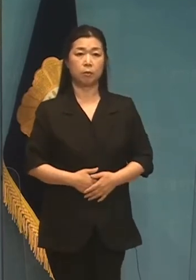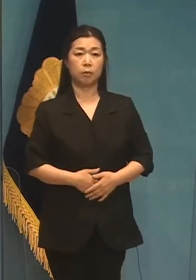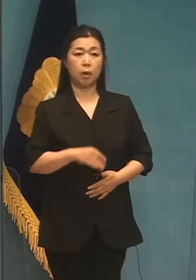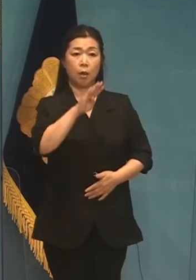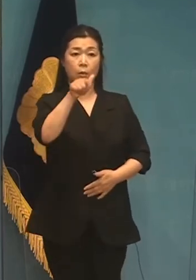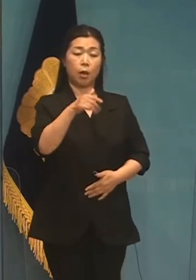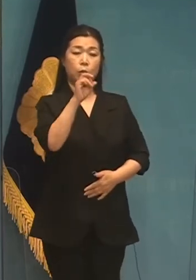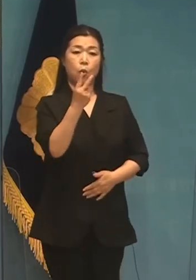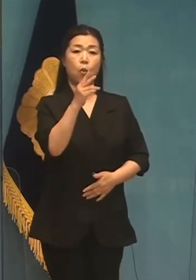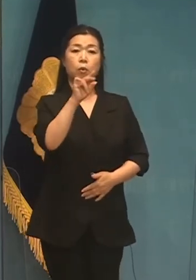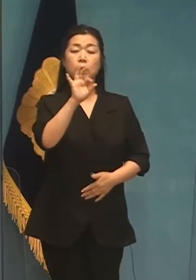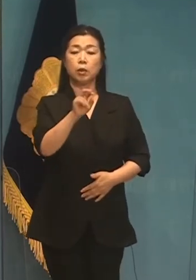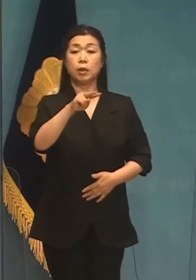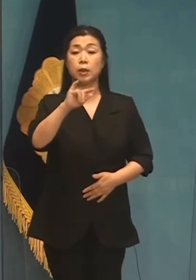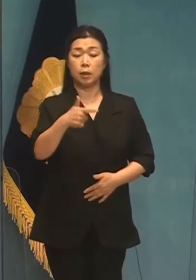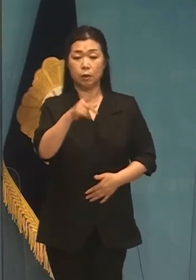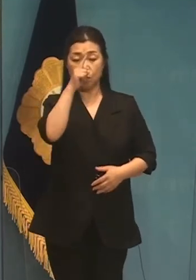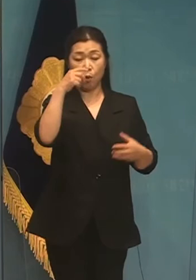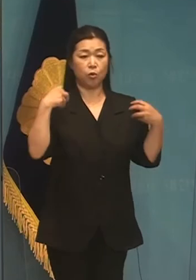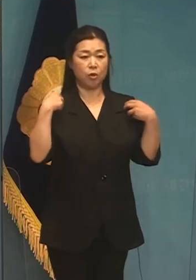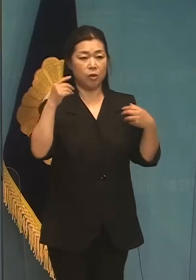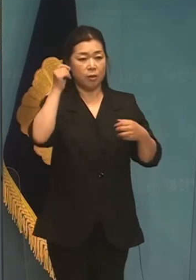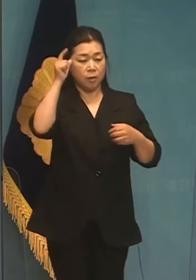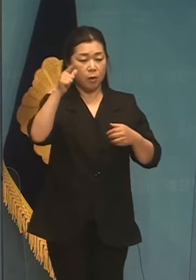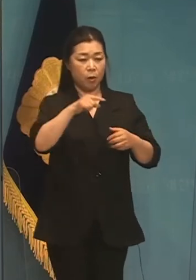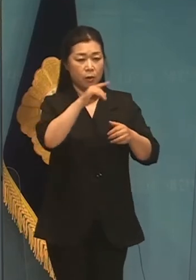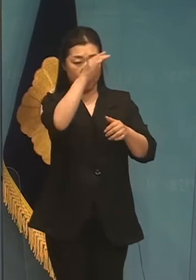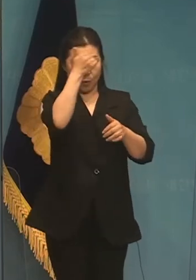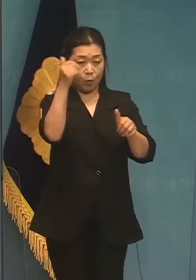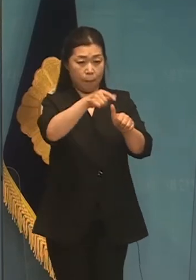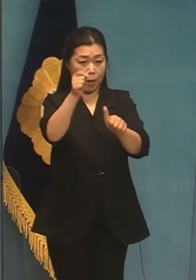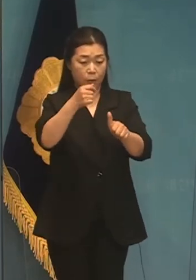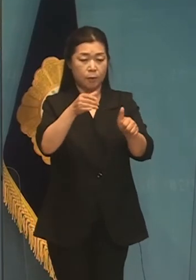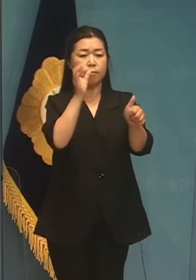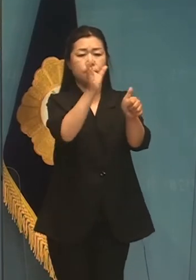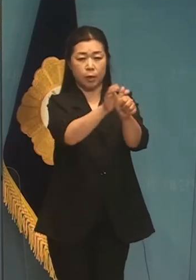박용진 정부는 능력 있는 청년들을 발굴하고 역할을 맡기겠습니다.